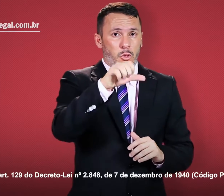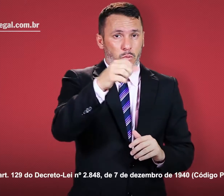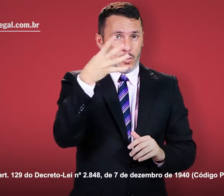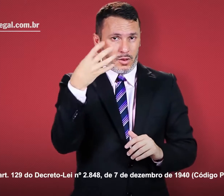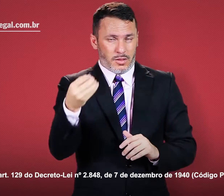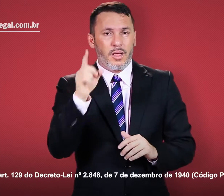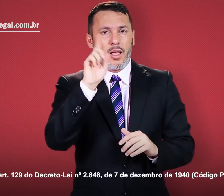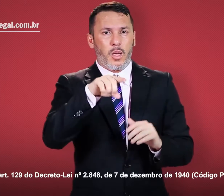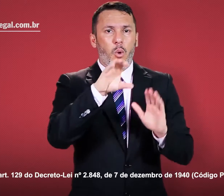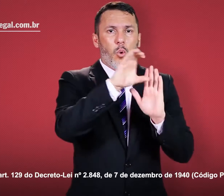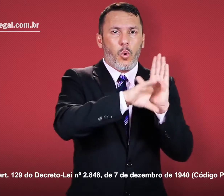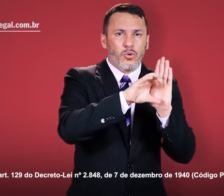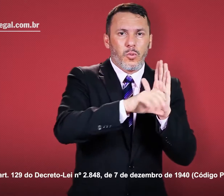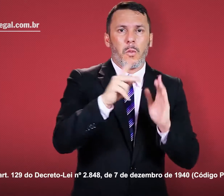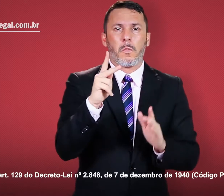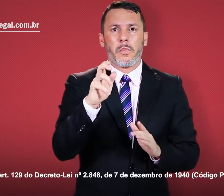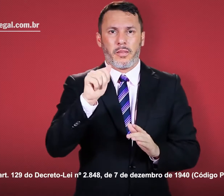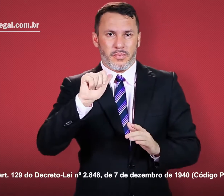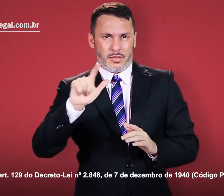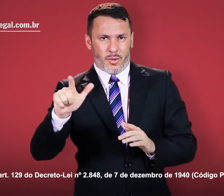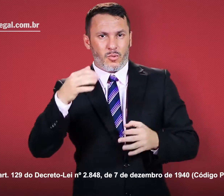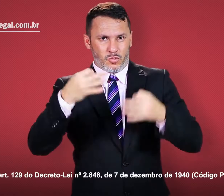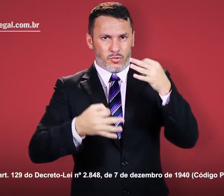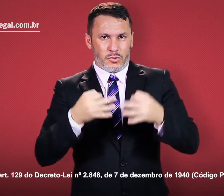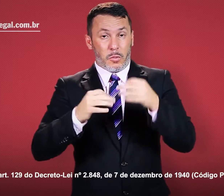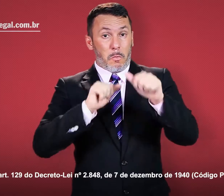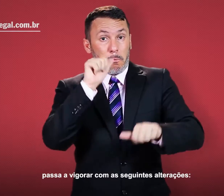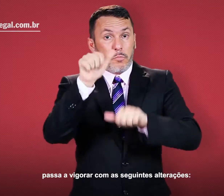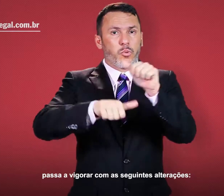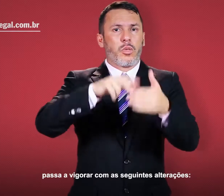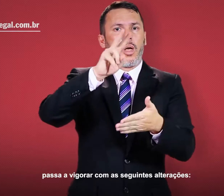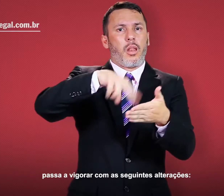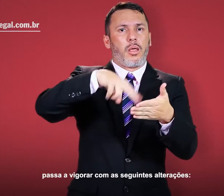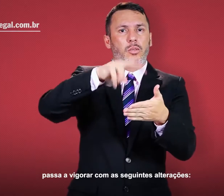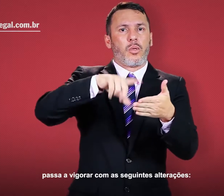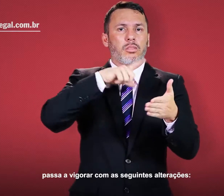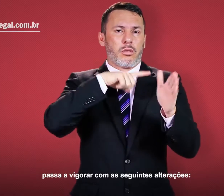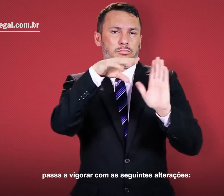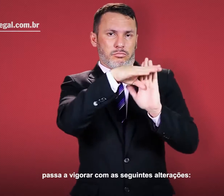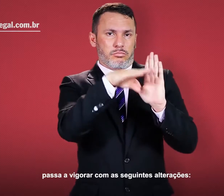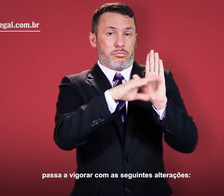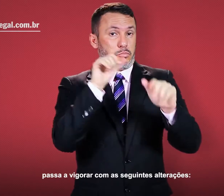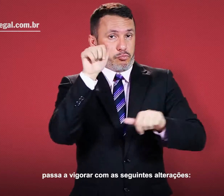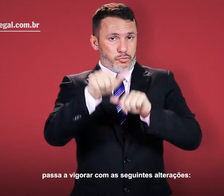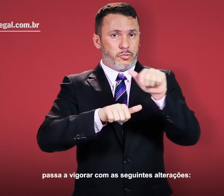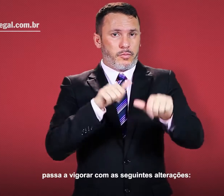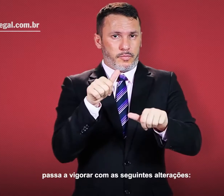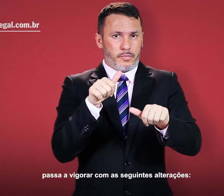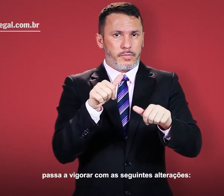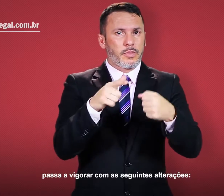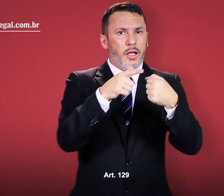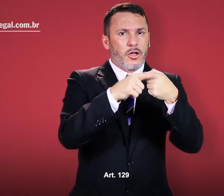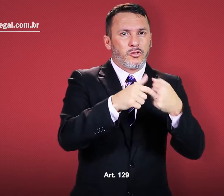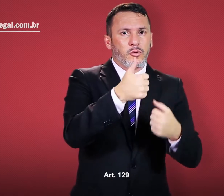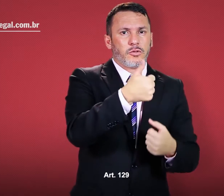dezembro de 1940, Código Penal, passa a vigorar com as seguintes alterações. Artigo